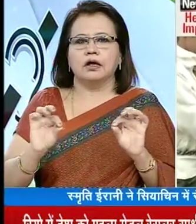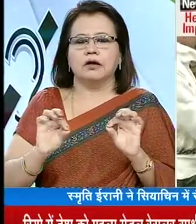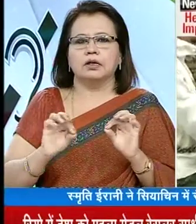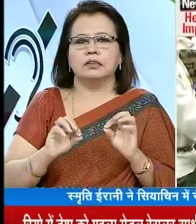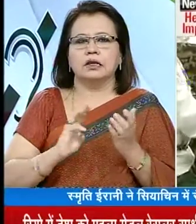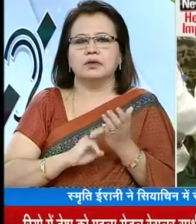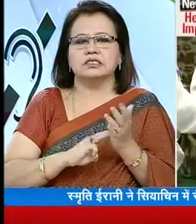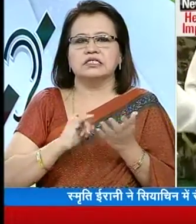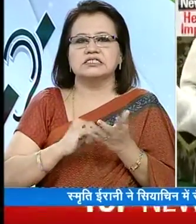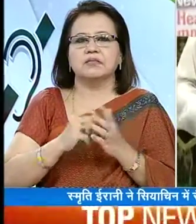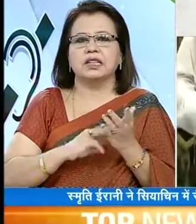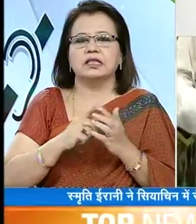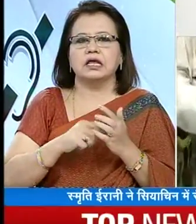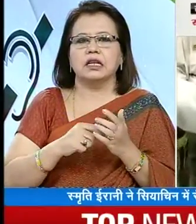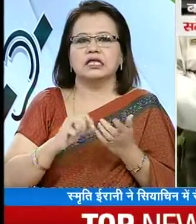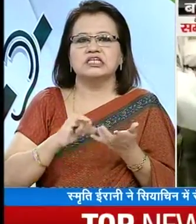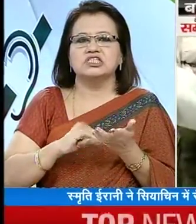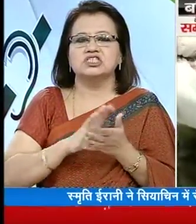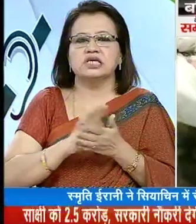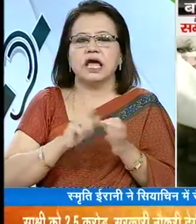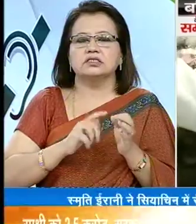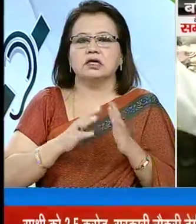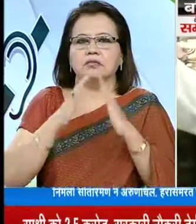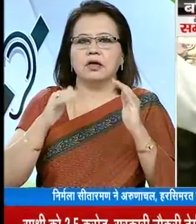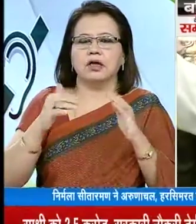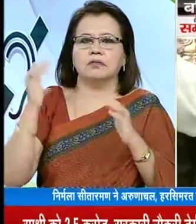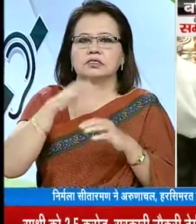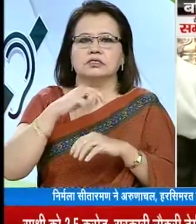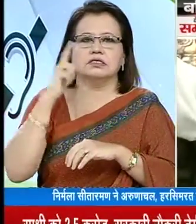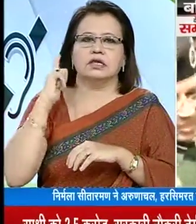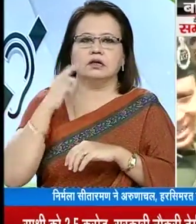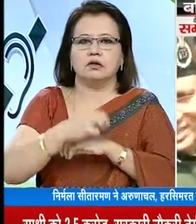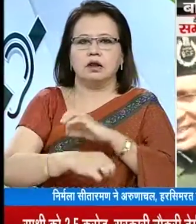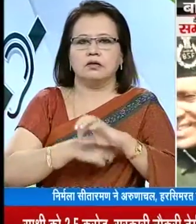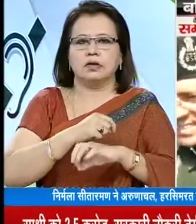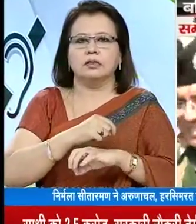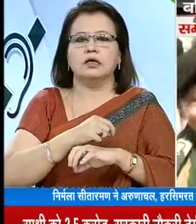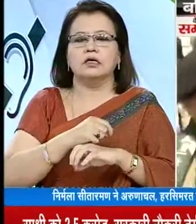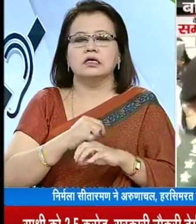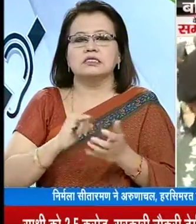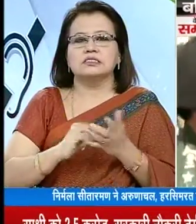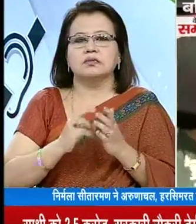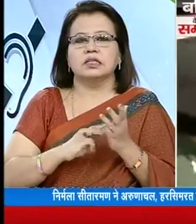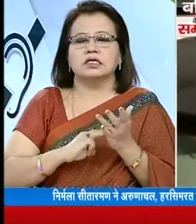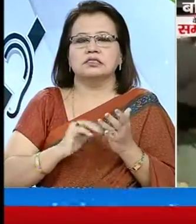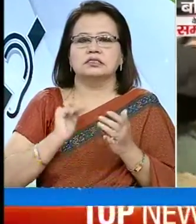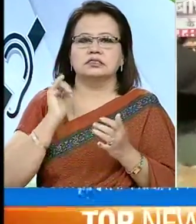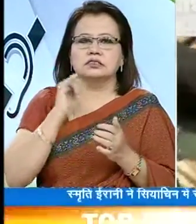मंतरी स्मृतीरानी सियाचिन में सैनिकों को राखी बांधी के लिए पहुँची स्मृतीरानी सियाचिन जाने वाली